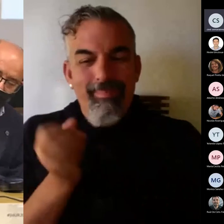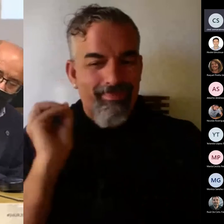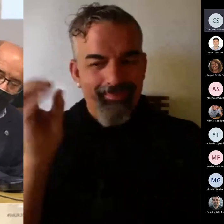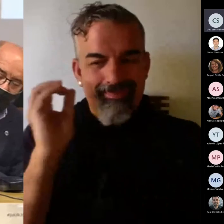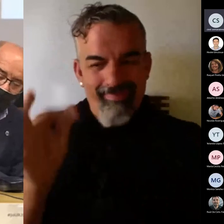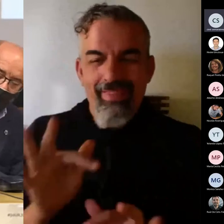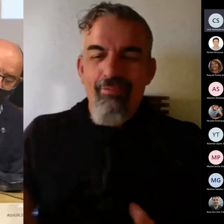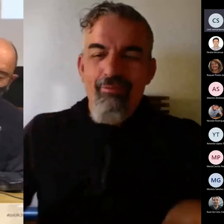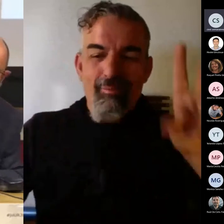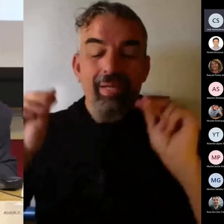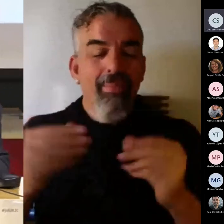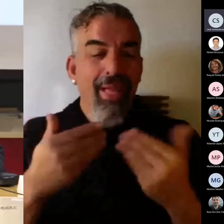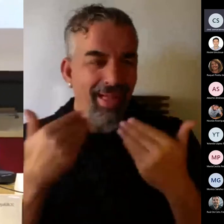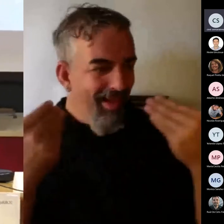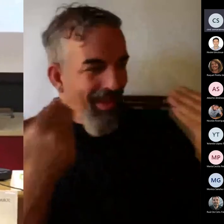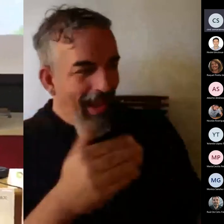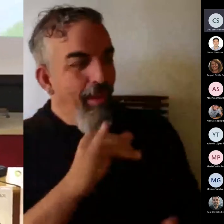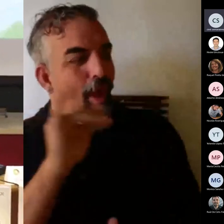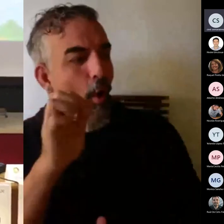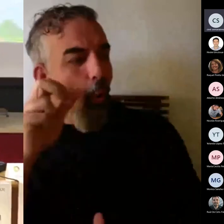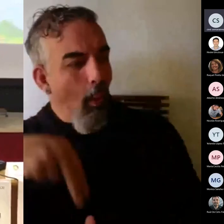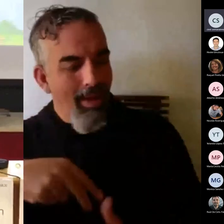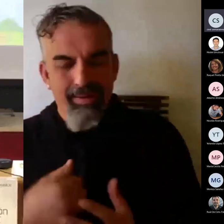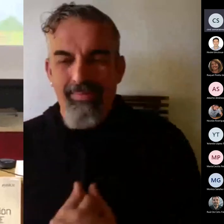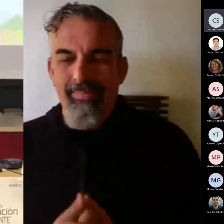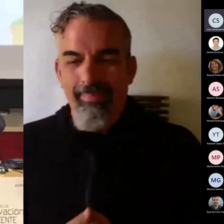gracias, Juan Antonio. Hola.